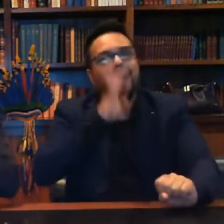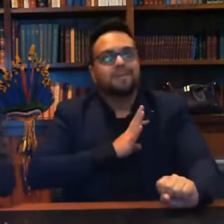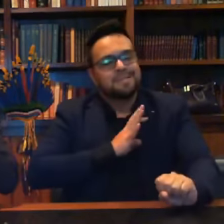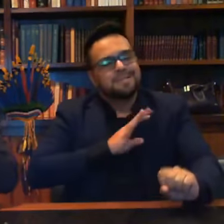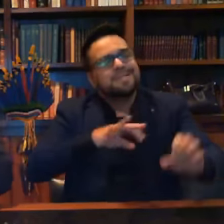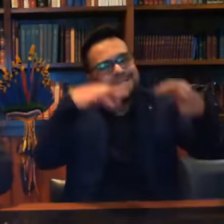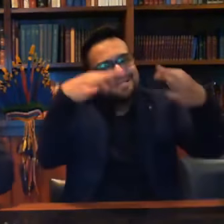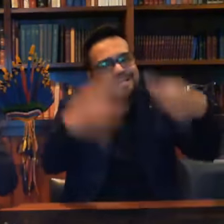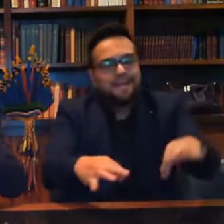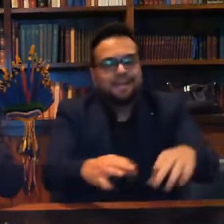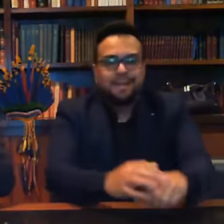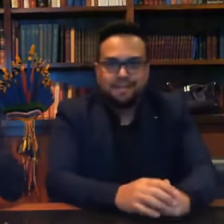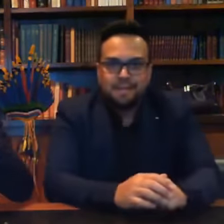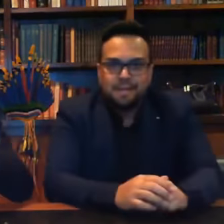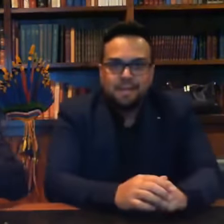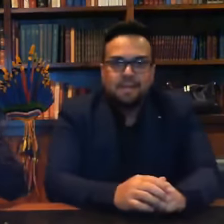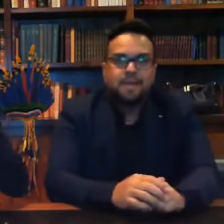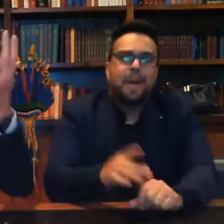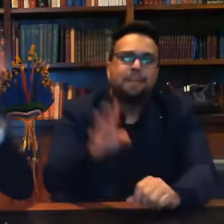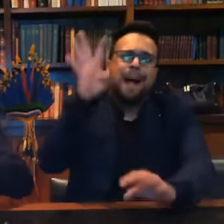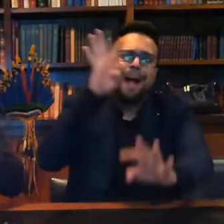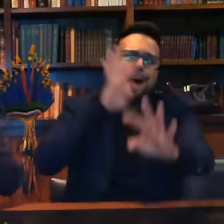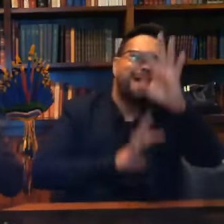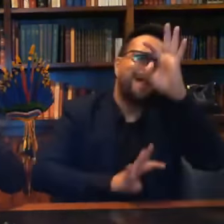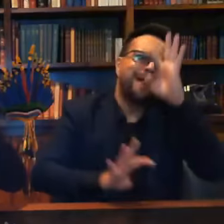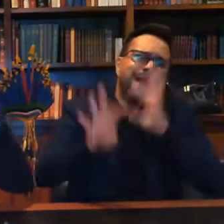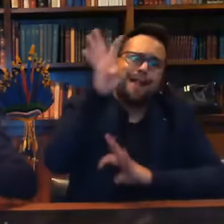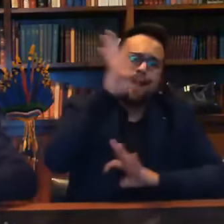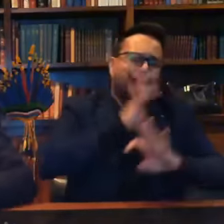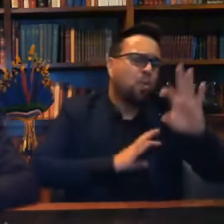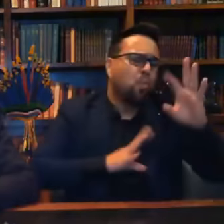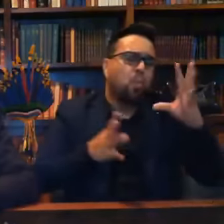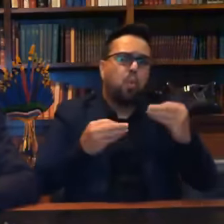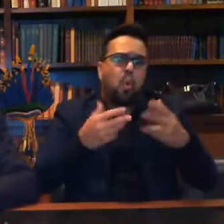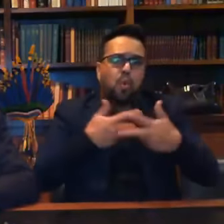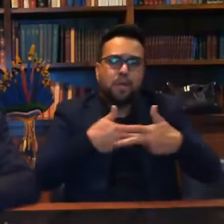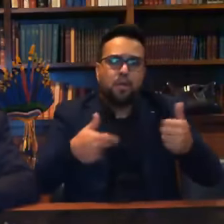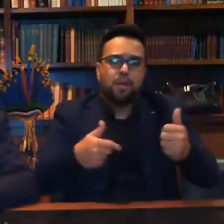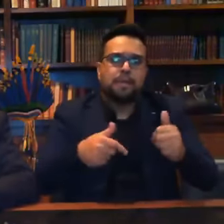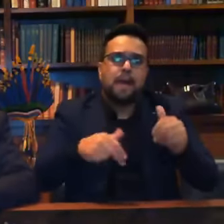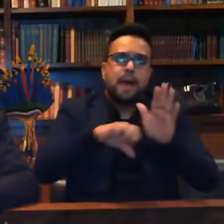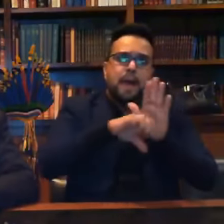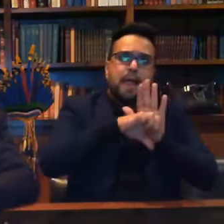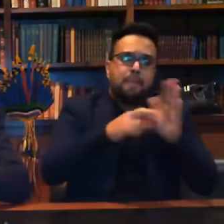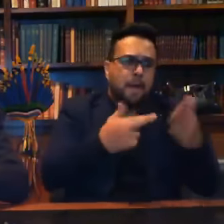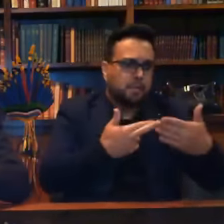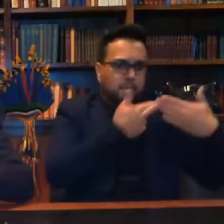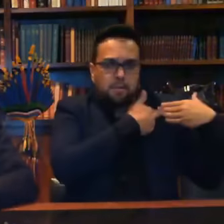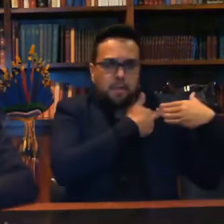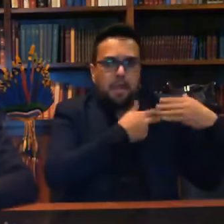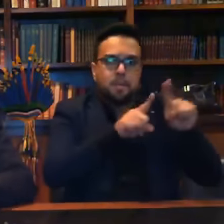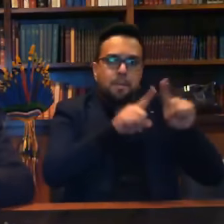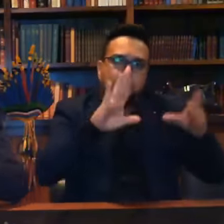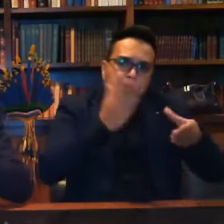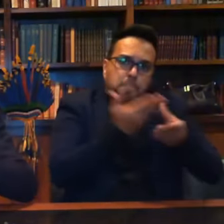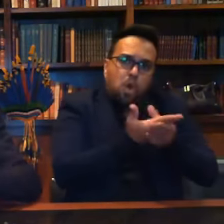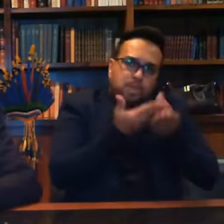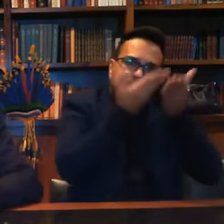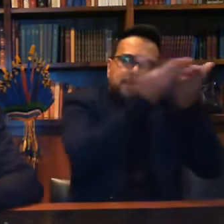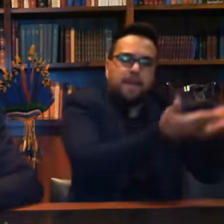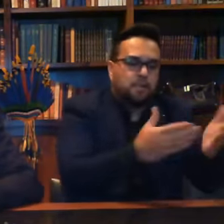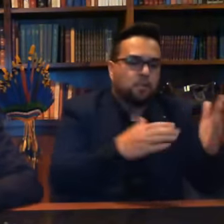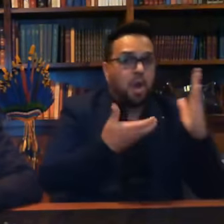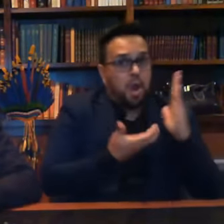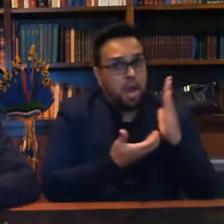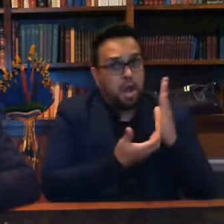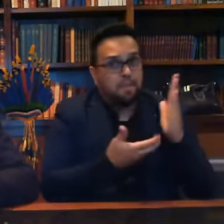toda a certeza eu estaria me acusando de um montão de coisa. Crime de responsabilidade, teria mandado o processo para a Câmara para abrir o processo